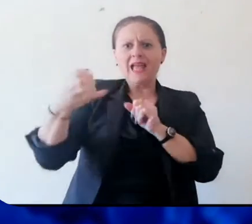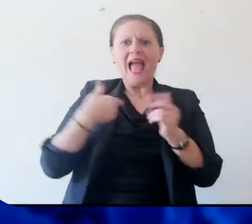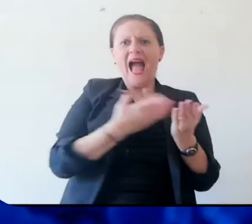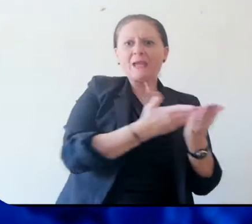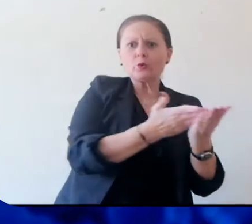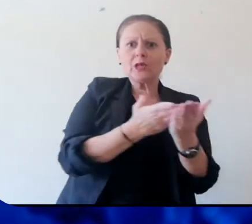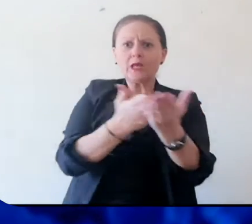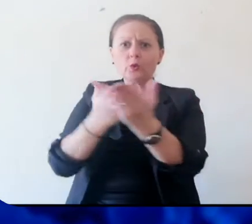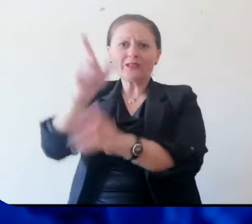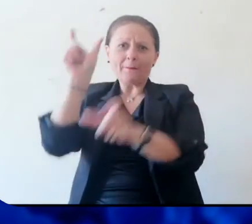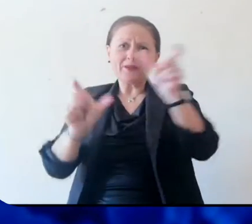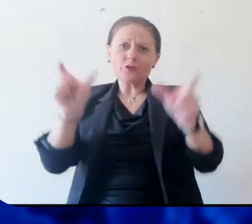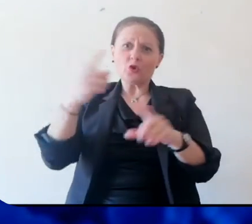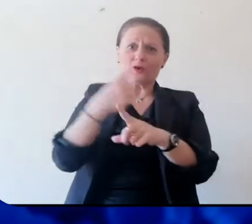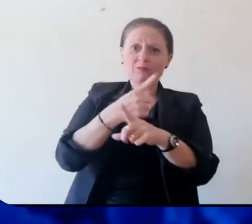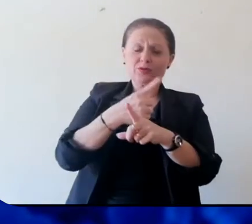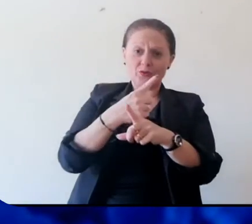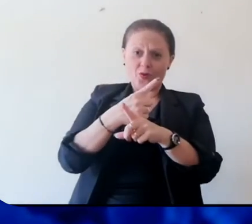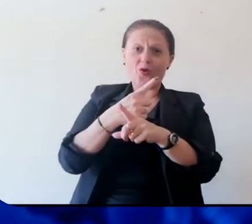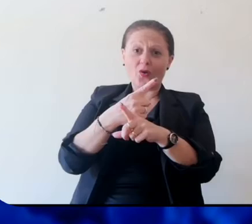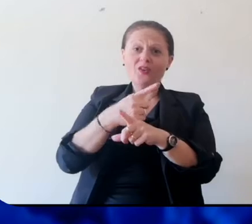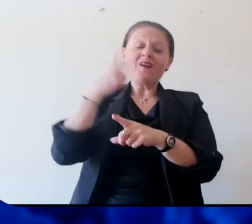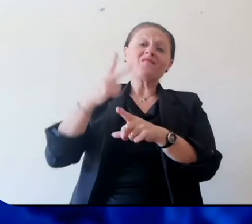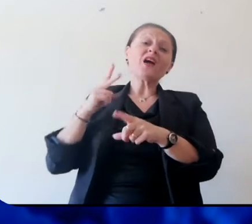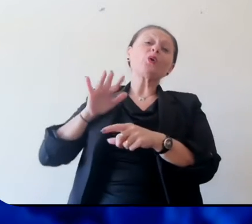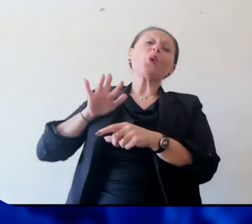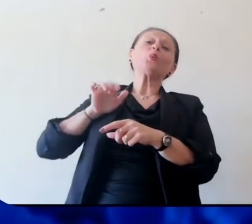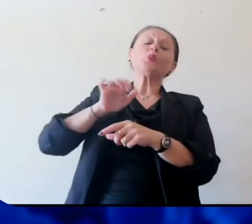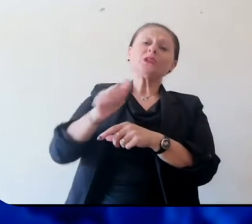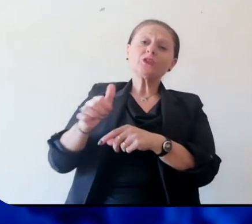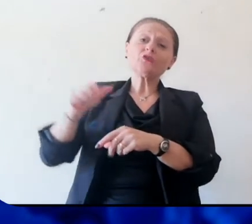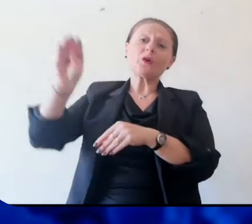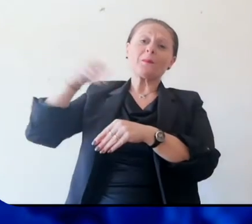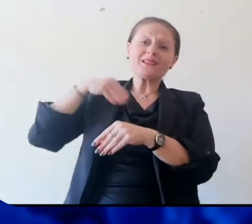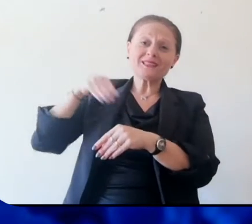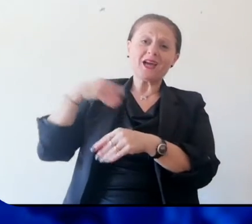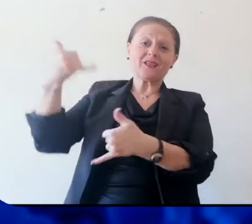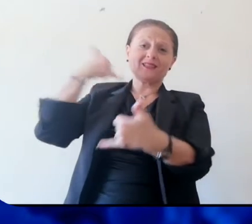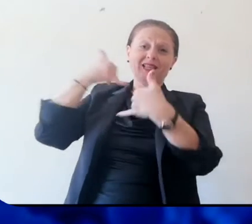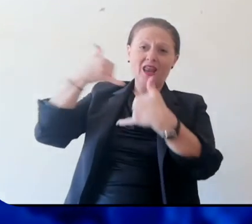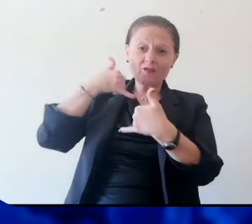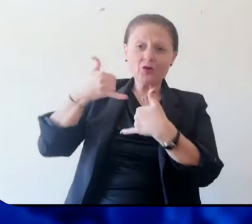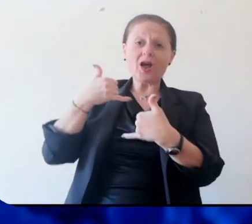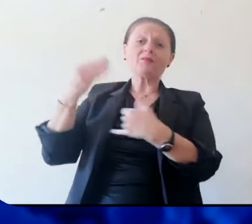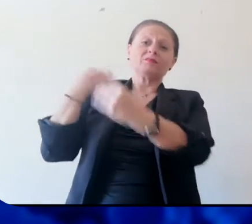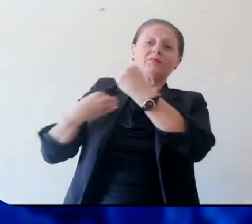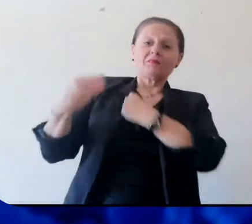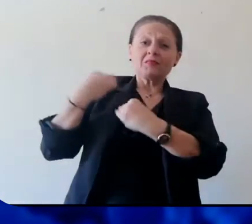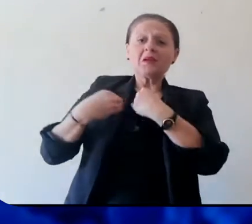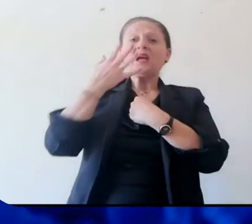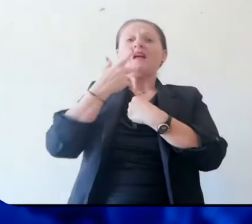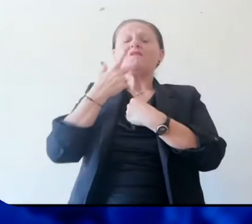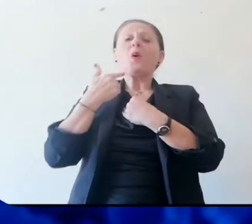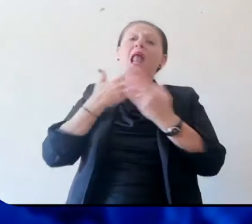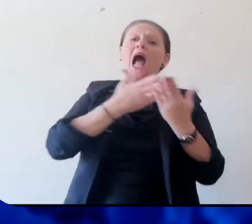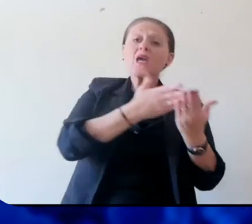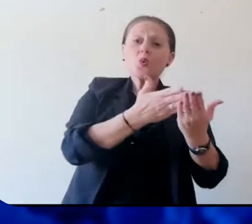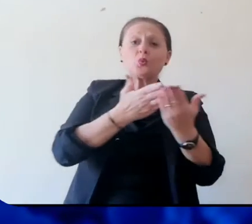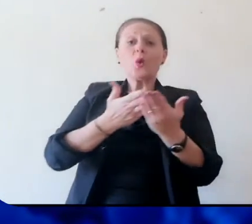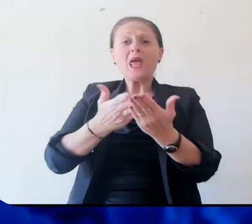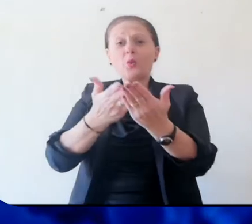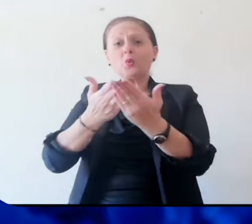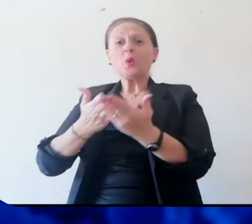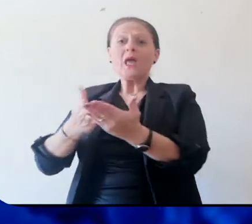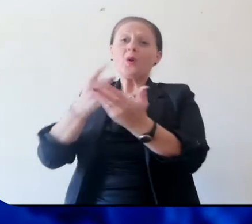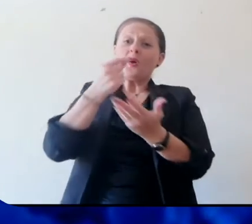tutte le persone che in questo momento hanno bisogno, sappiamo che sono tantissime, riceviamo tutti i giorni messaggi, telefonate di persone che chiedono aiuto,